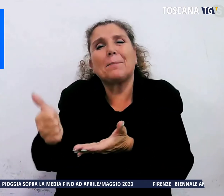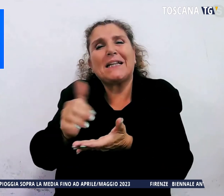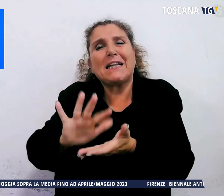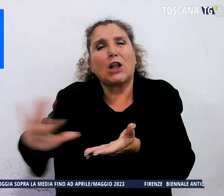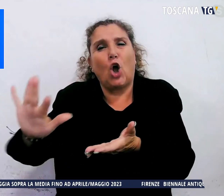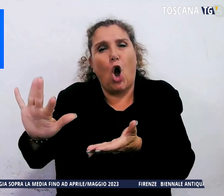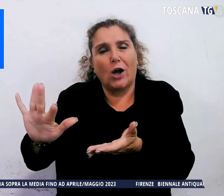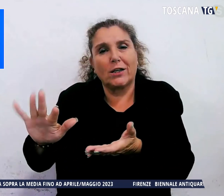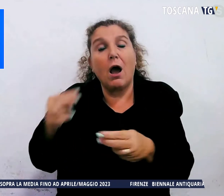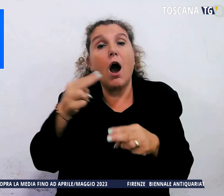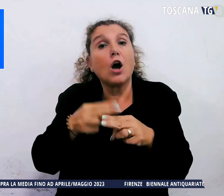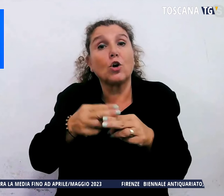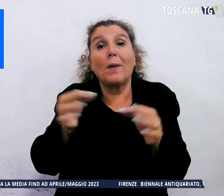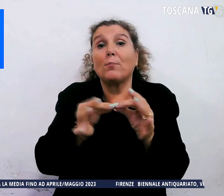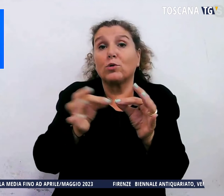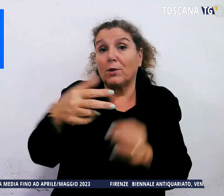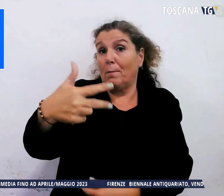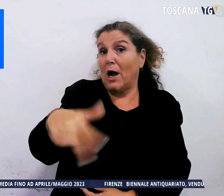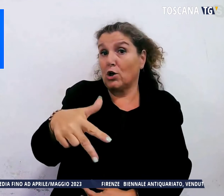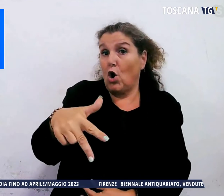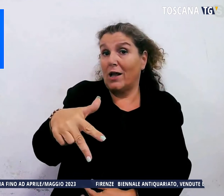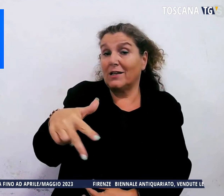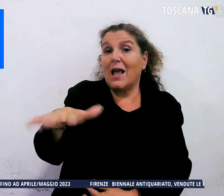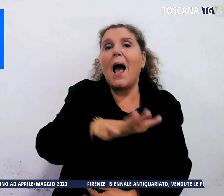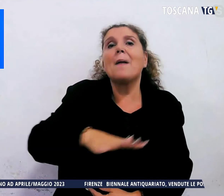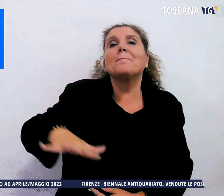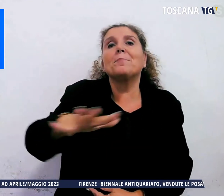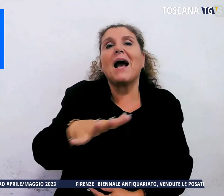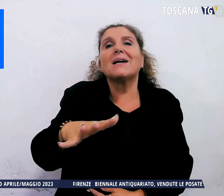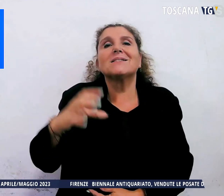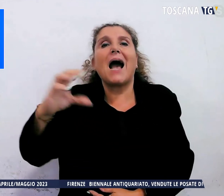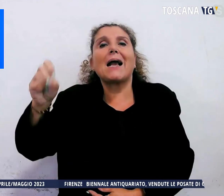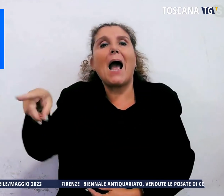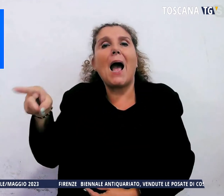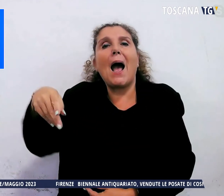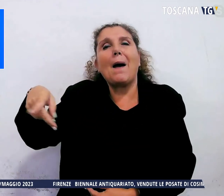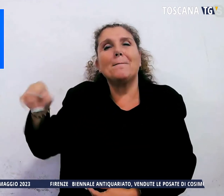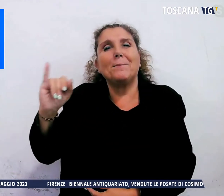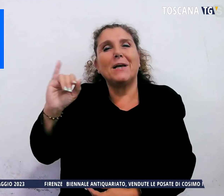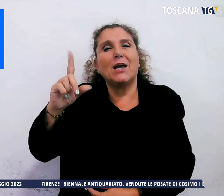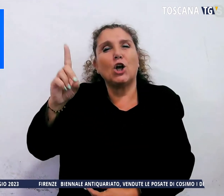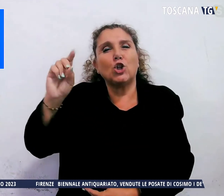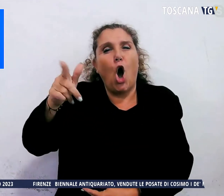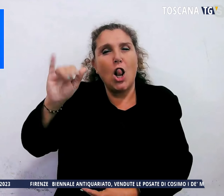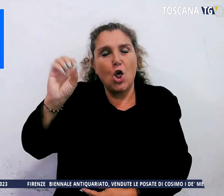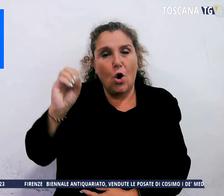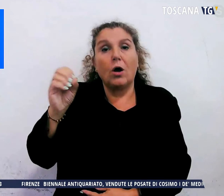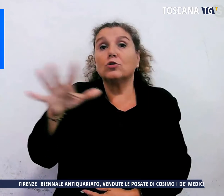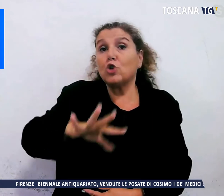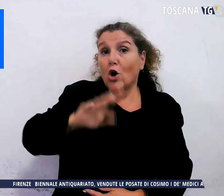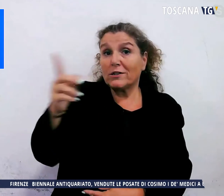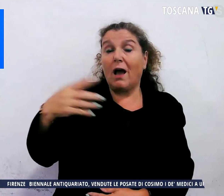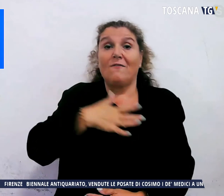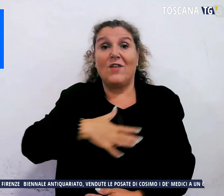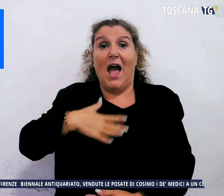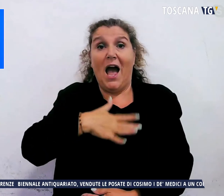'appuntamento è per mercoledì in piazza del Campidoglio e per quanto riguarda la Toscana a Viareggio scenderanno in